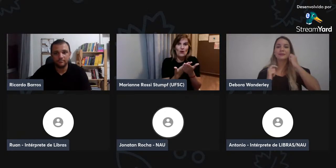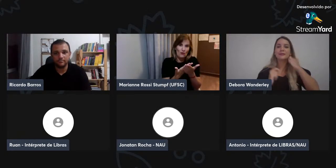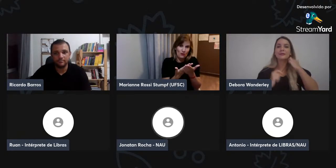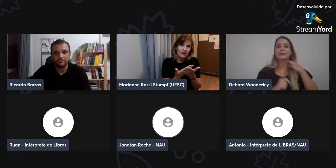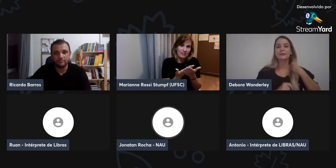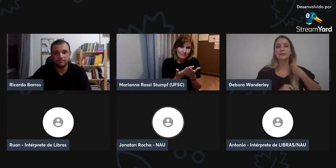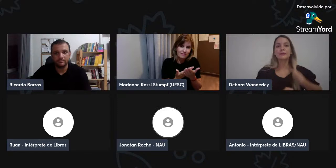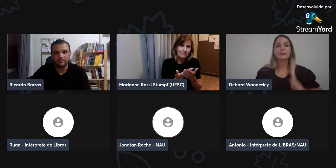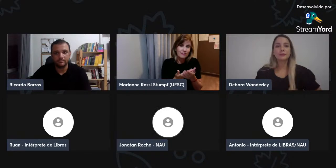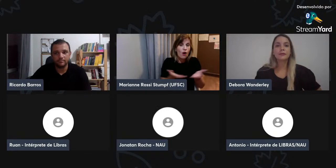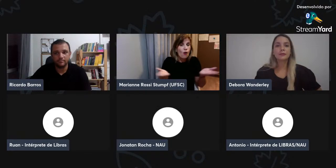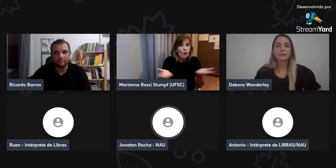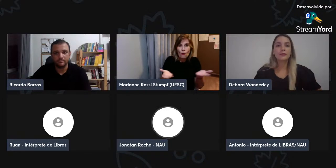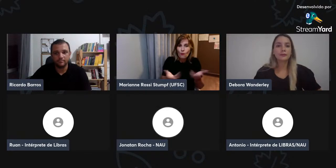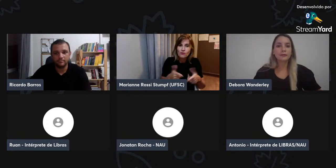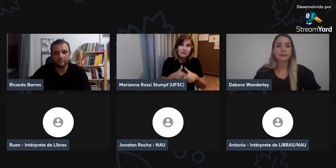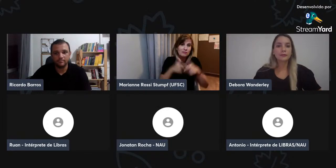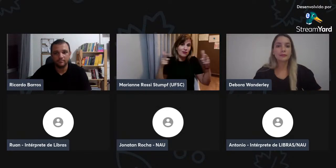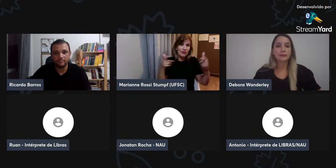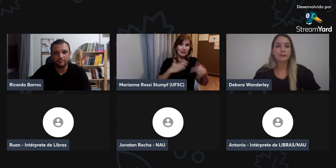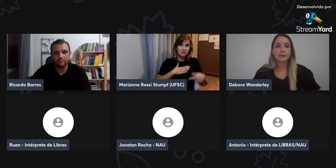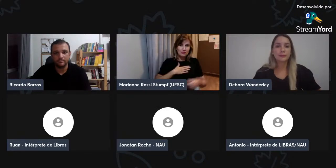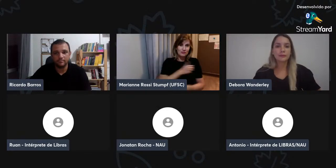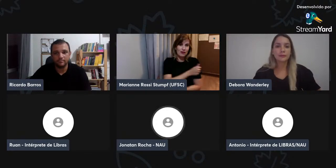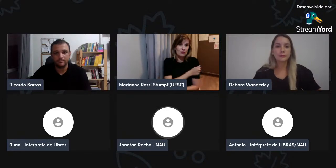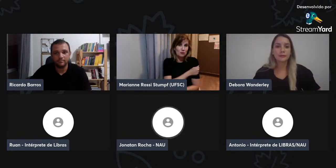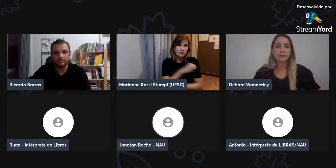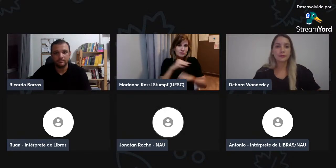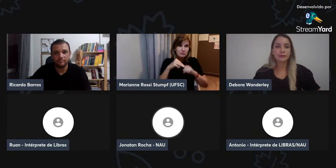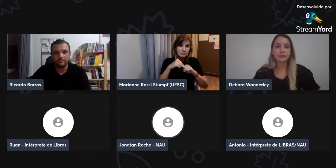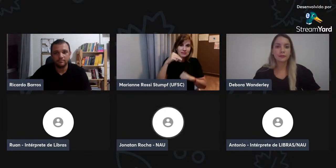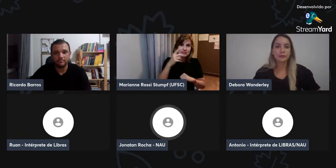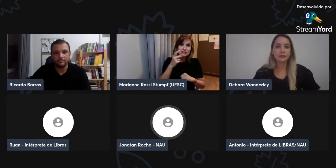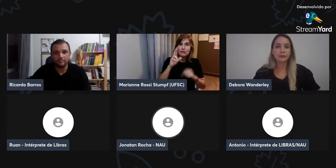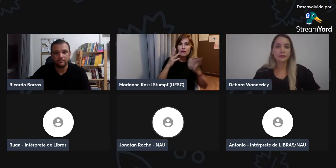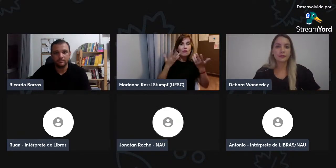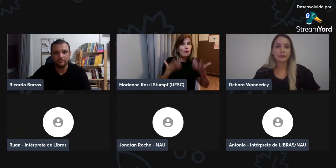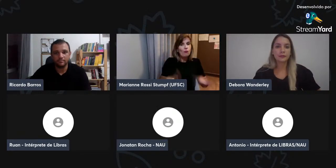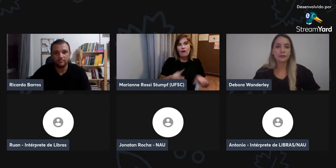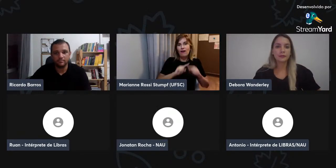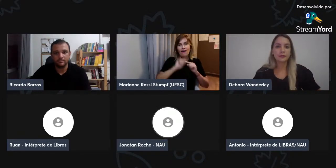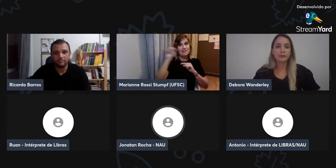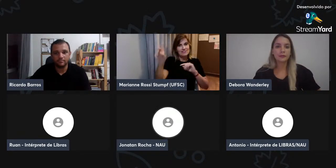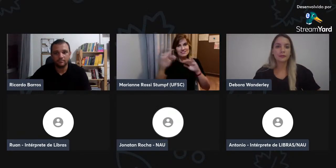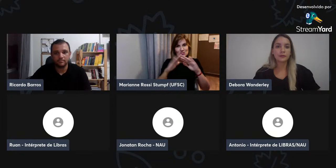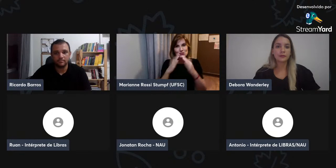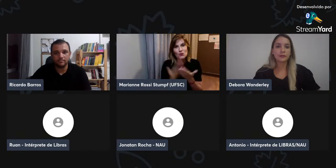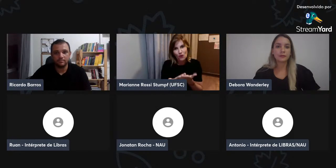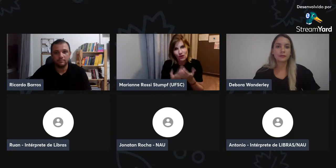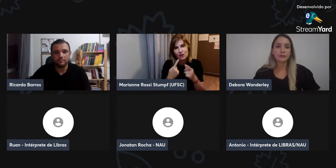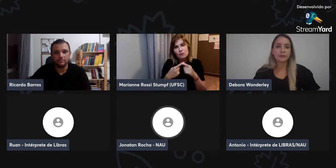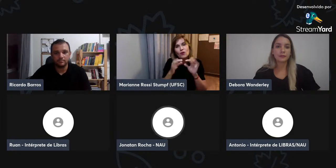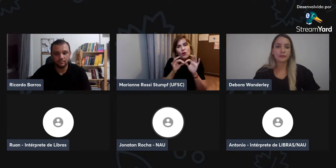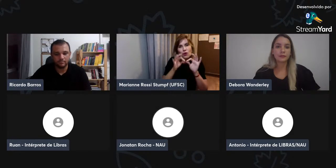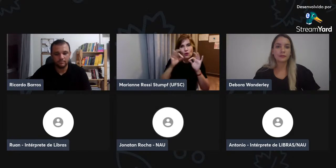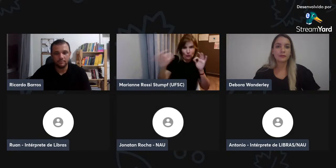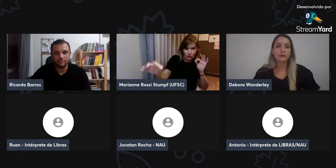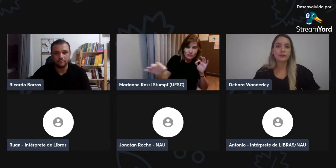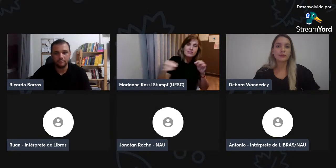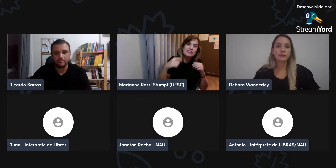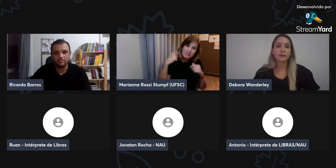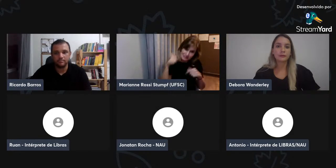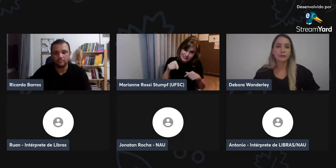com o objetivo de incentivar, né? Então, hoje, ampliou, né? A quantidade de alunos de mais,